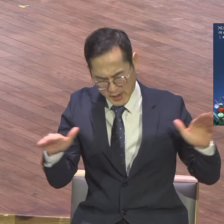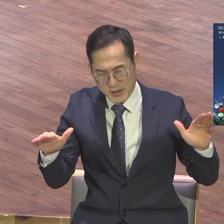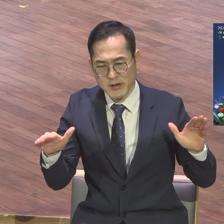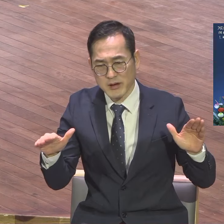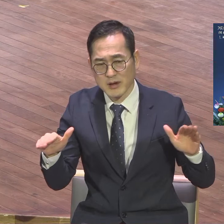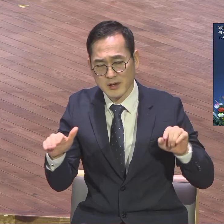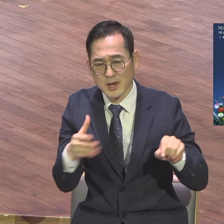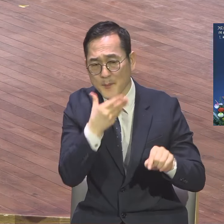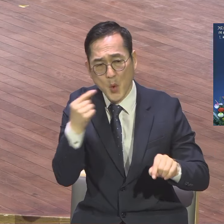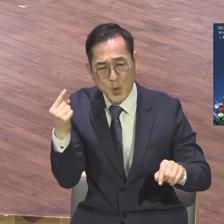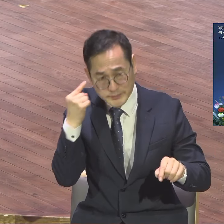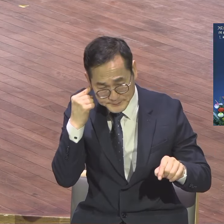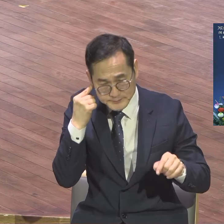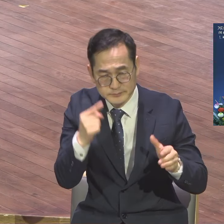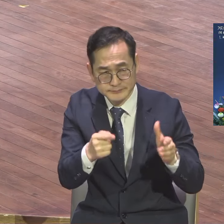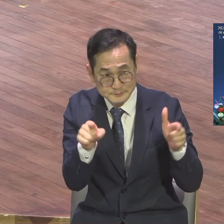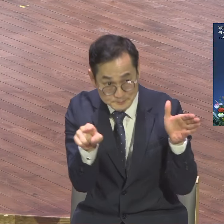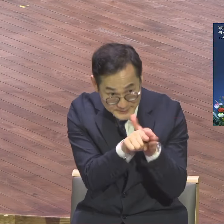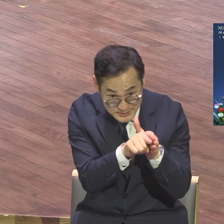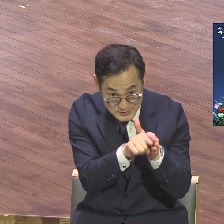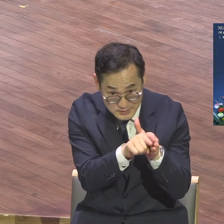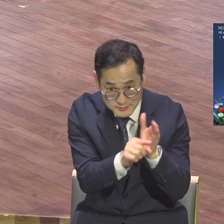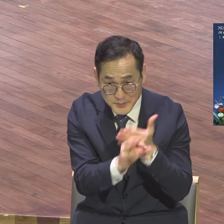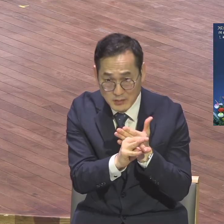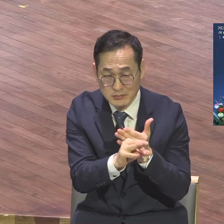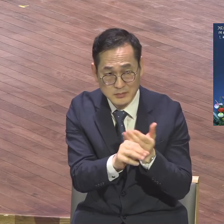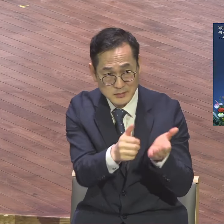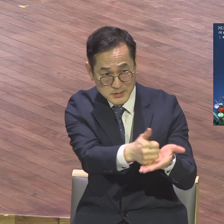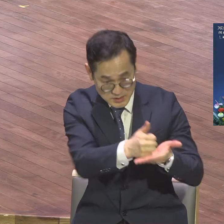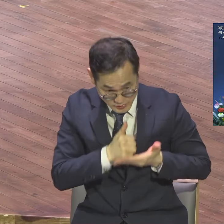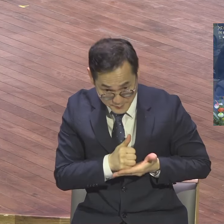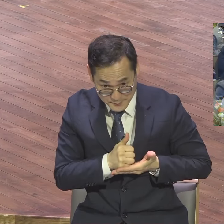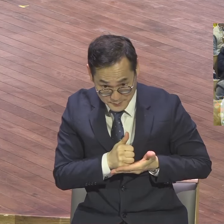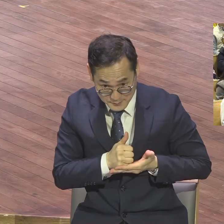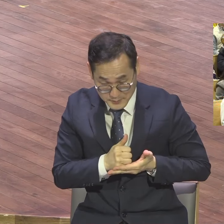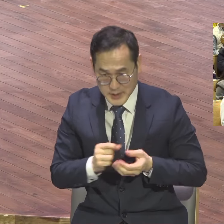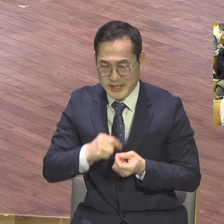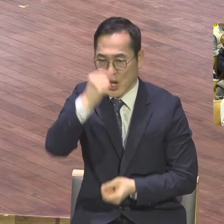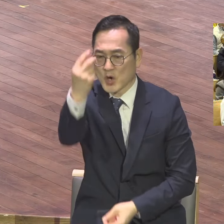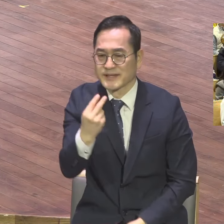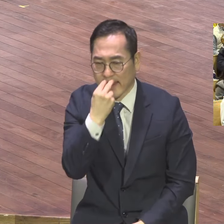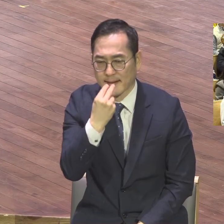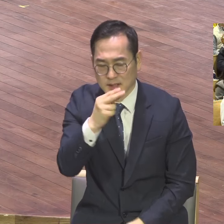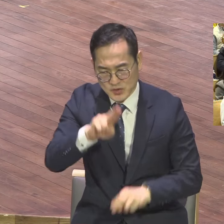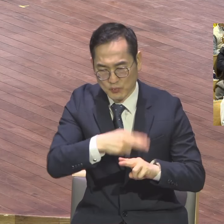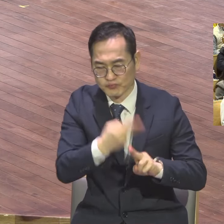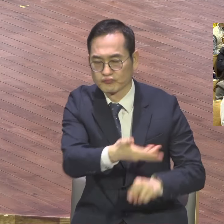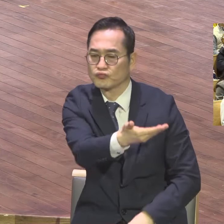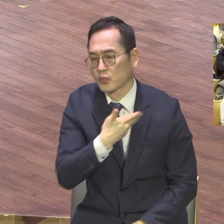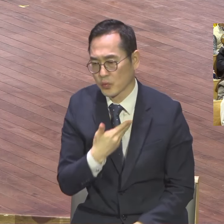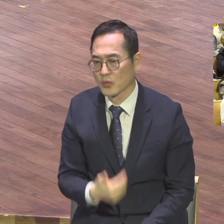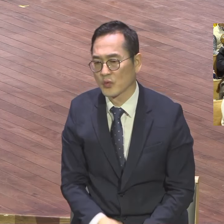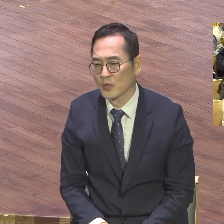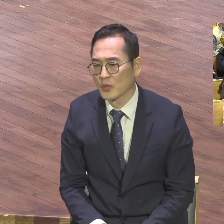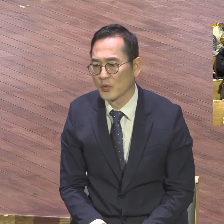믿는 자들에게는 영원한 생명이 주어졌다. 내 인생의 과거 현재 미래를